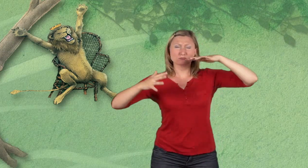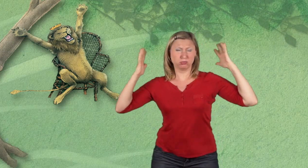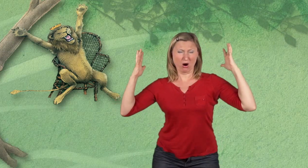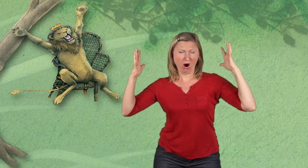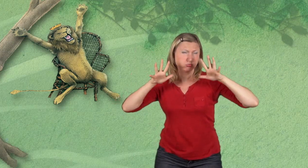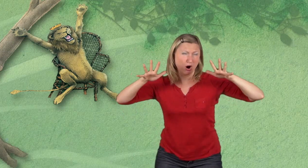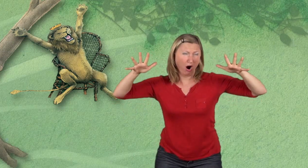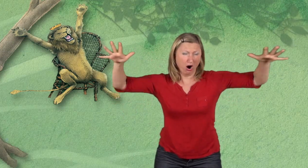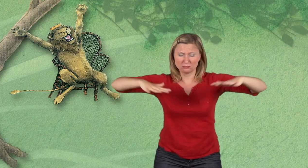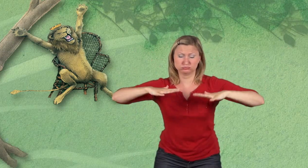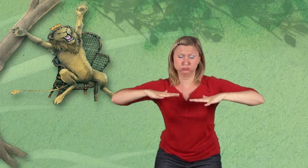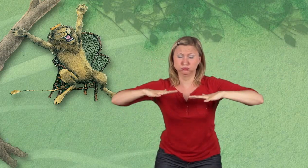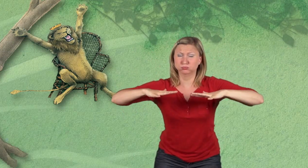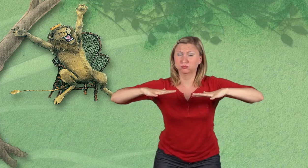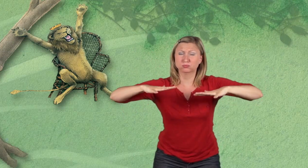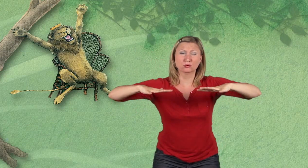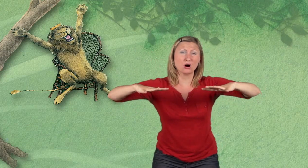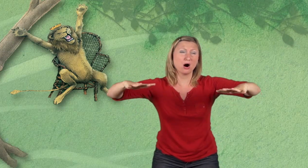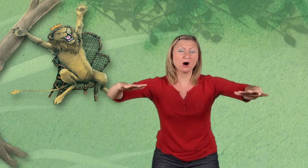mit schauerlichem Gebrüll die Steppe erzittern.